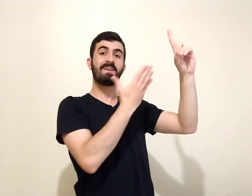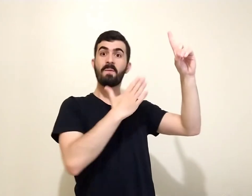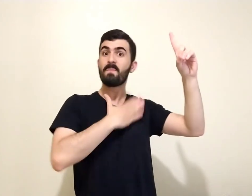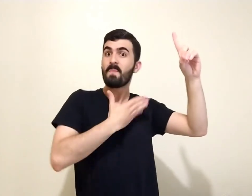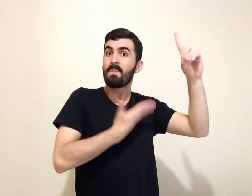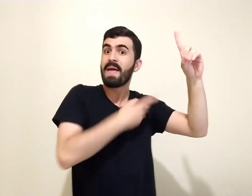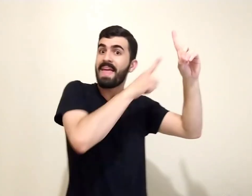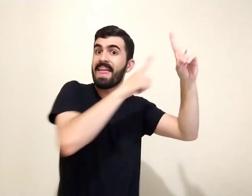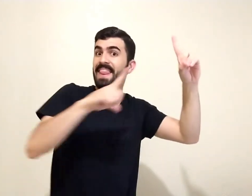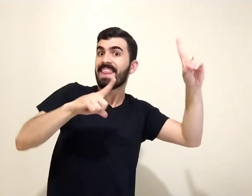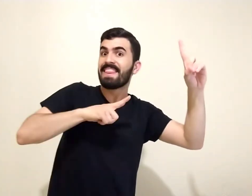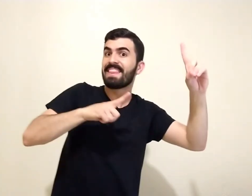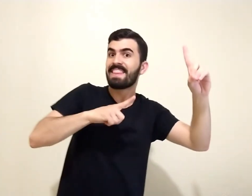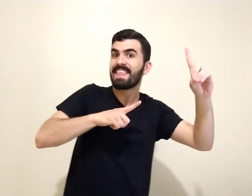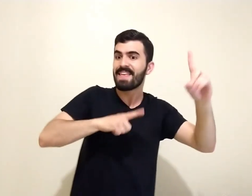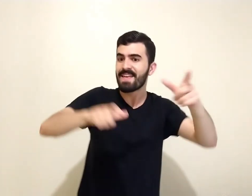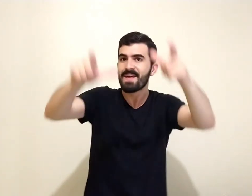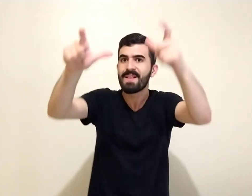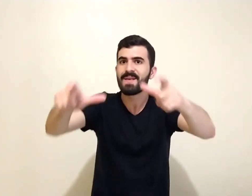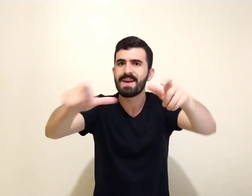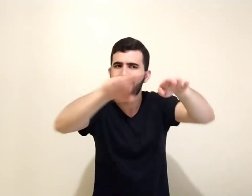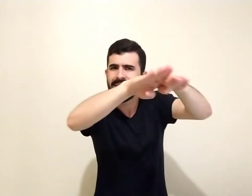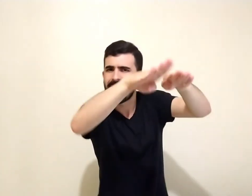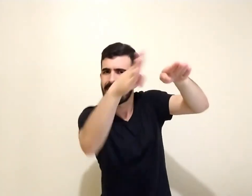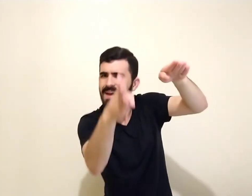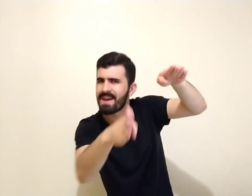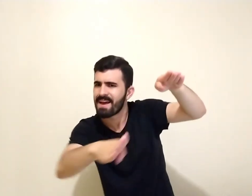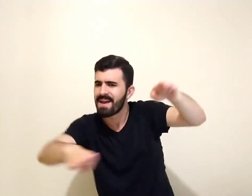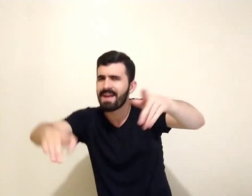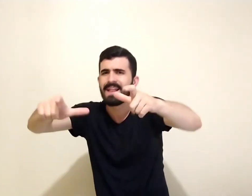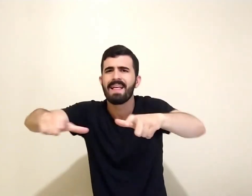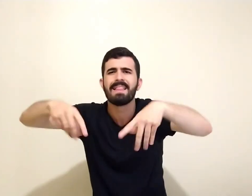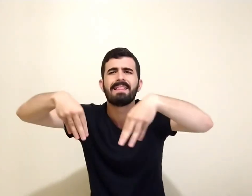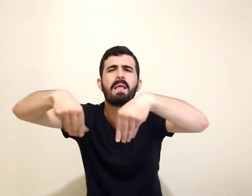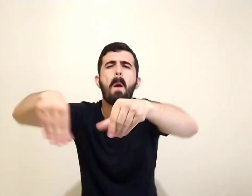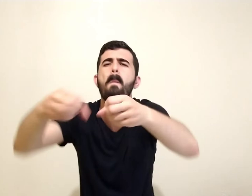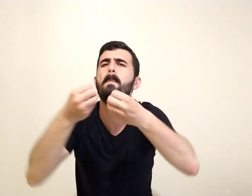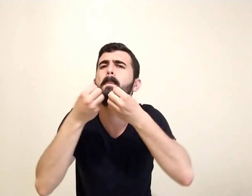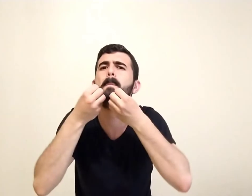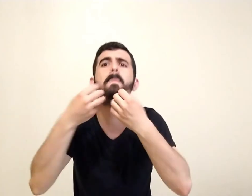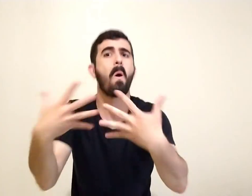Um amigo meu possuía uma vinha infértil em costa,